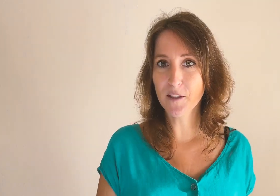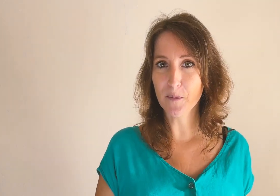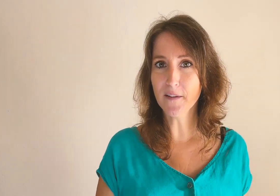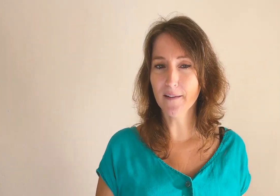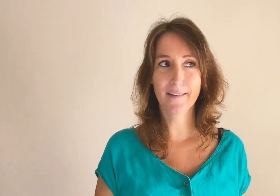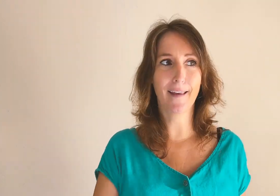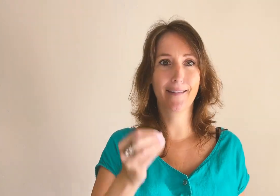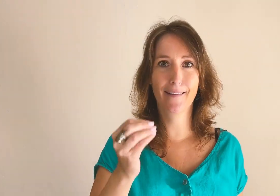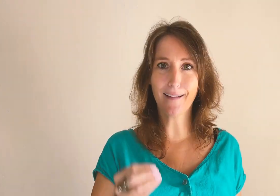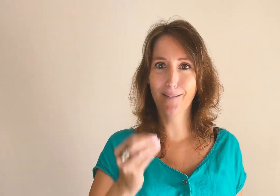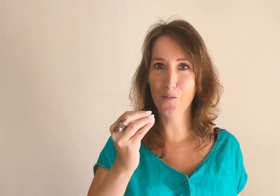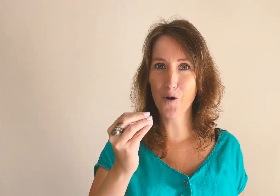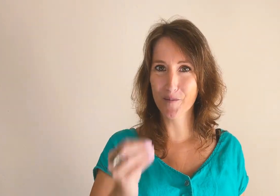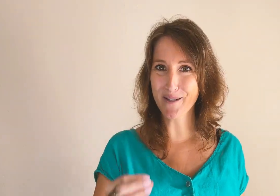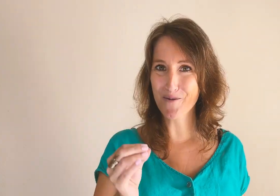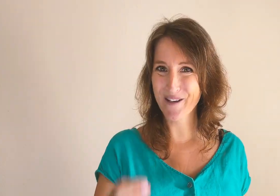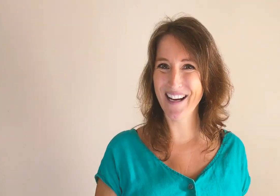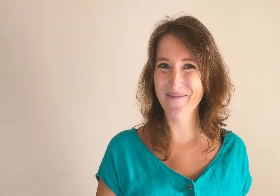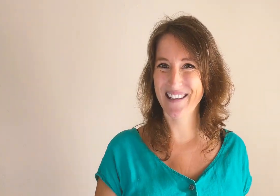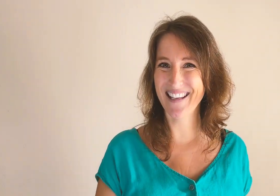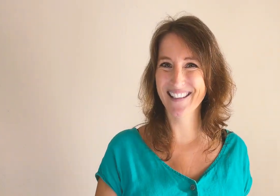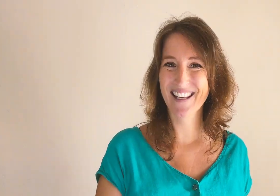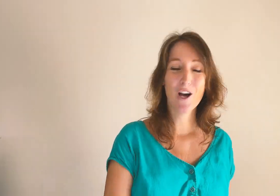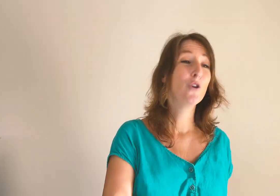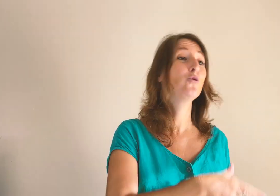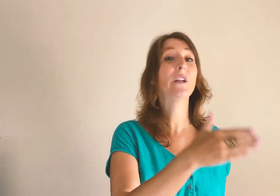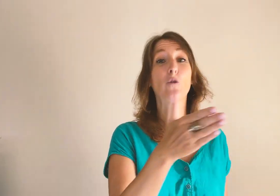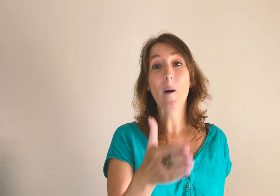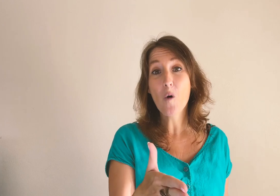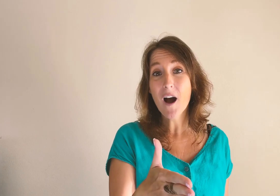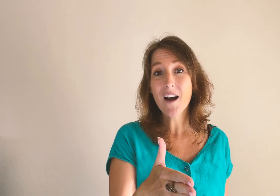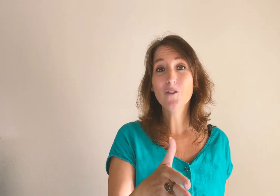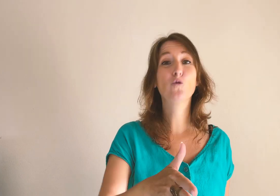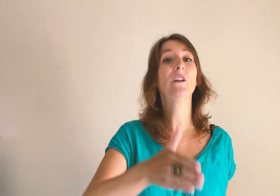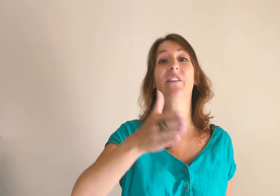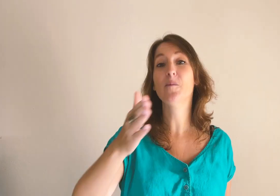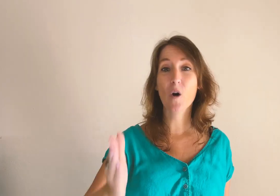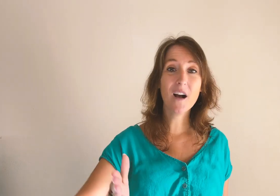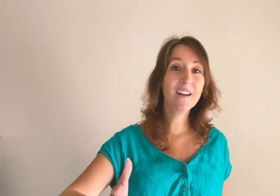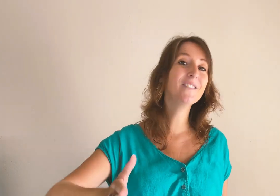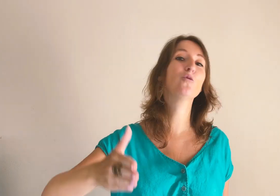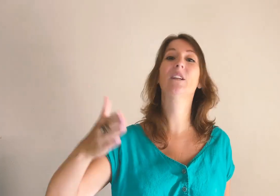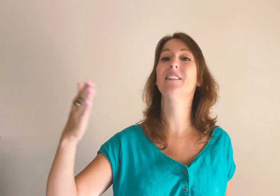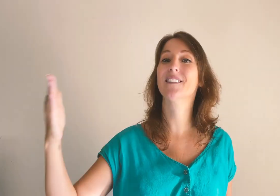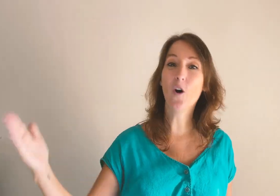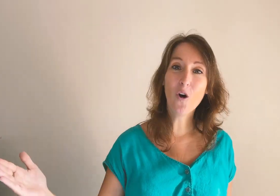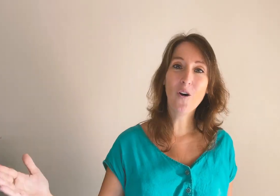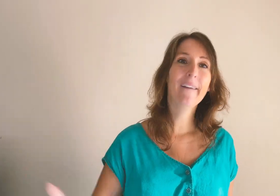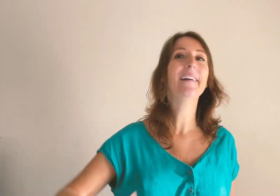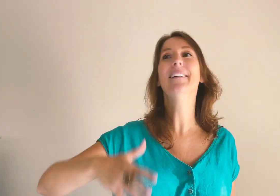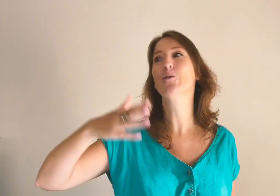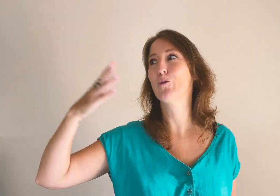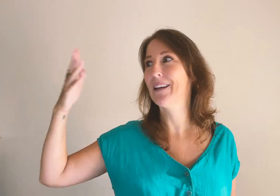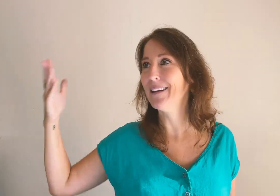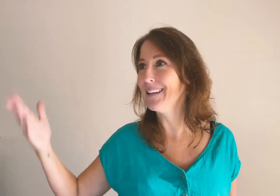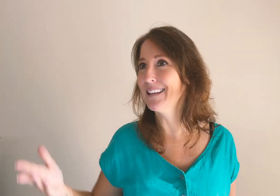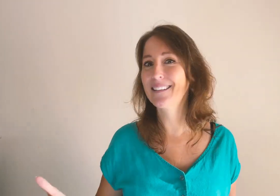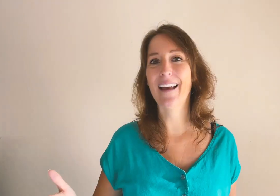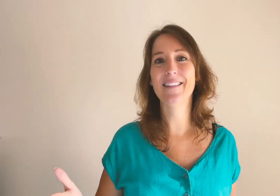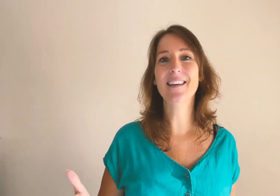optimiser. C'est exactement comme ça qu'on gère un business. Tous les trois mois, tous les six mois, tous les ans, tous les X années,